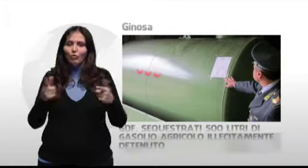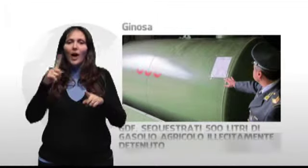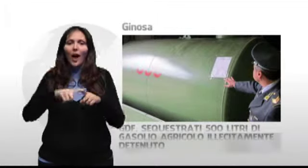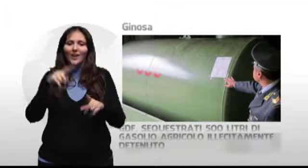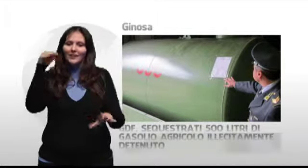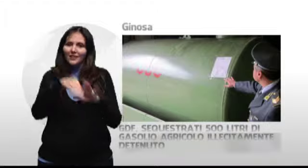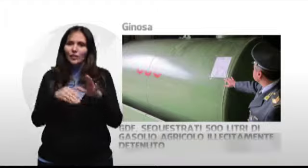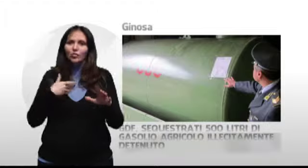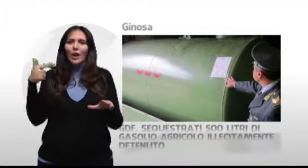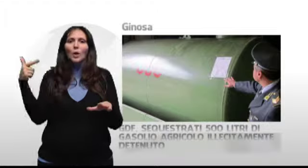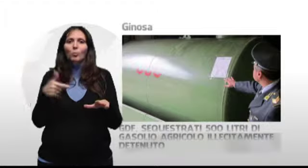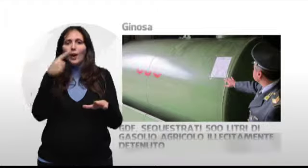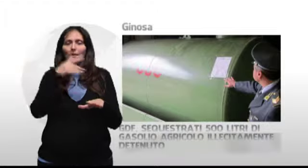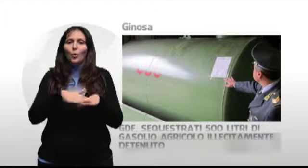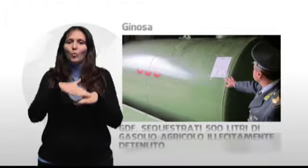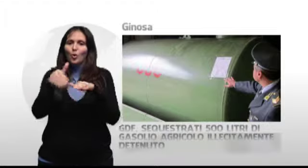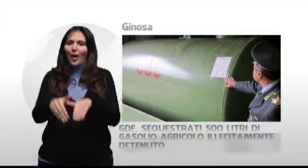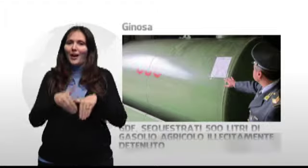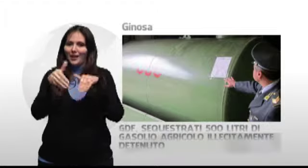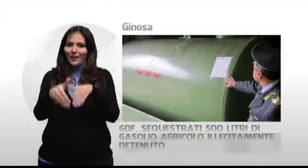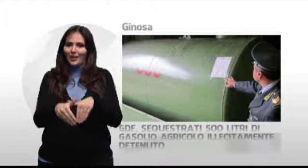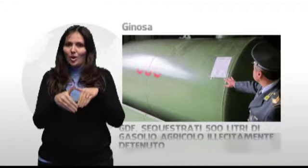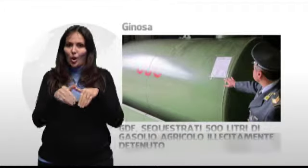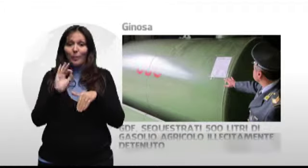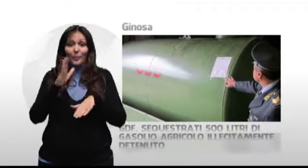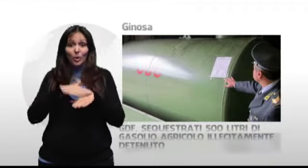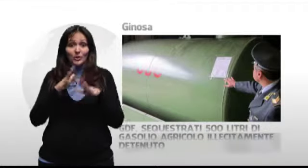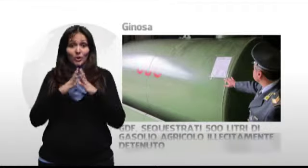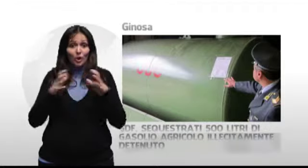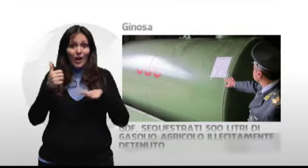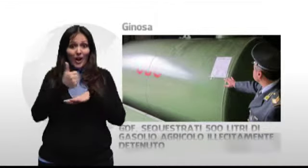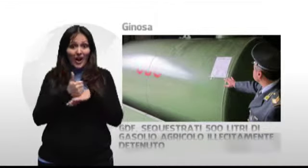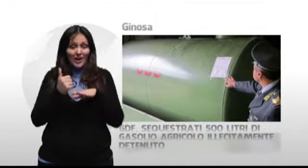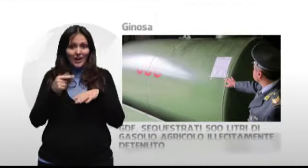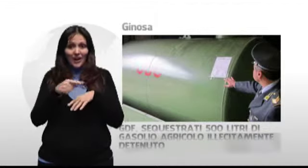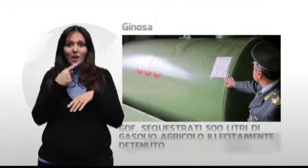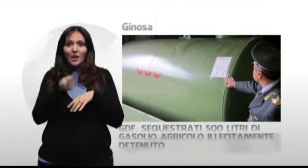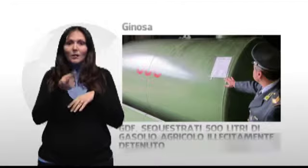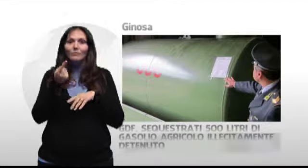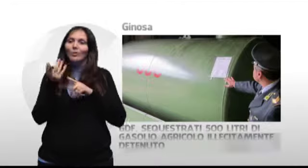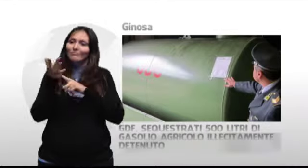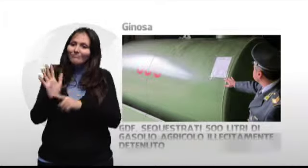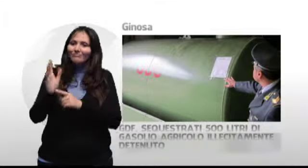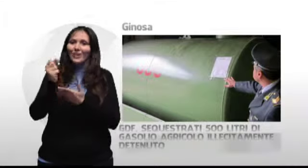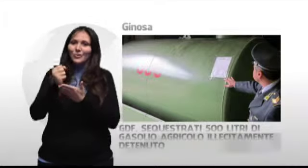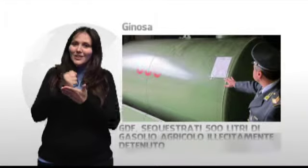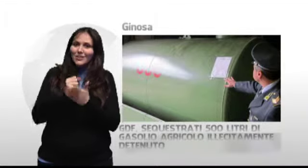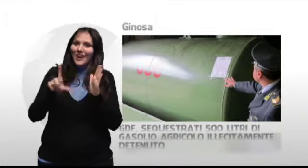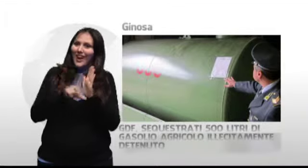stoccaggio di carburante ad uso agricolo per la quale il titolare dell'azienda non è stato in grado di esibire le autorizzazioni previste per legge.